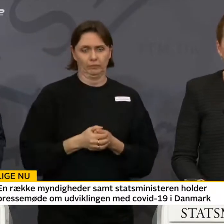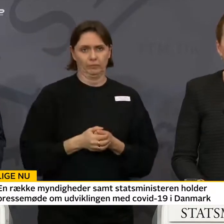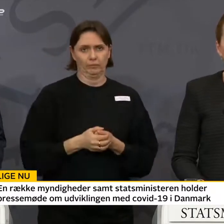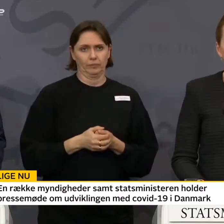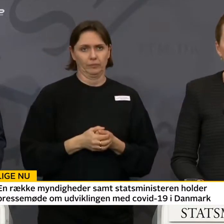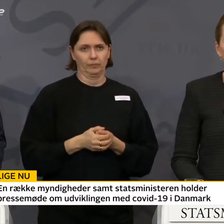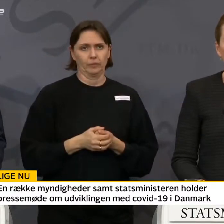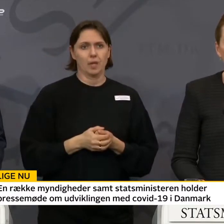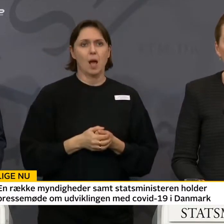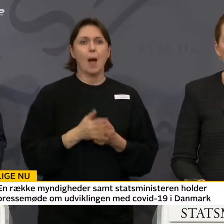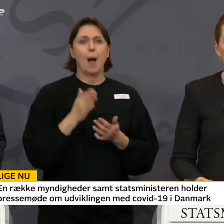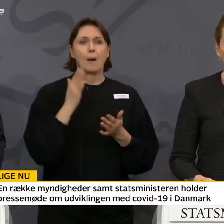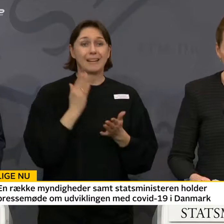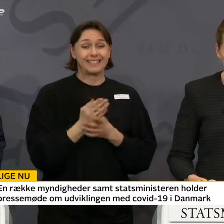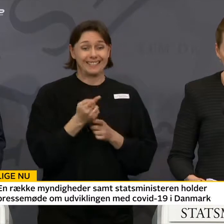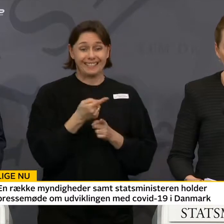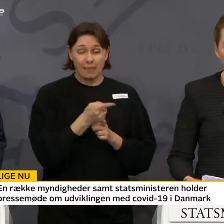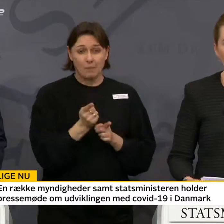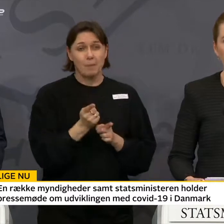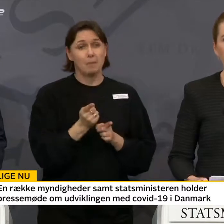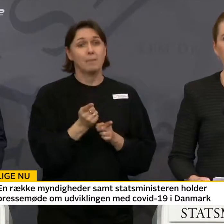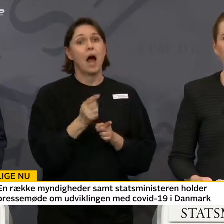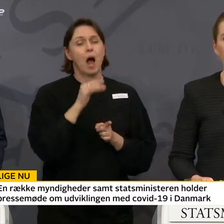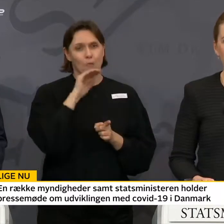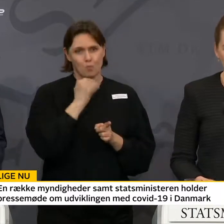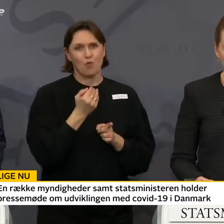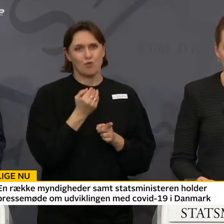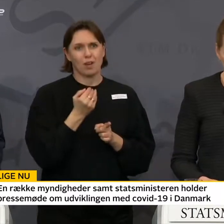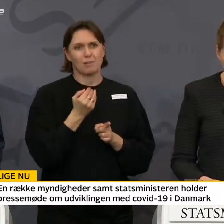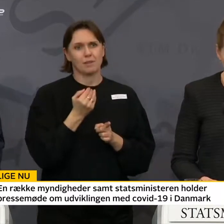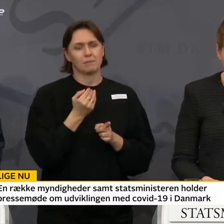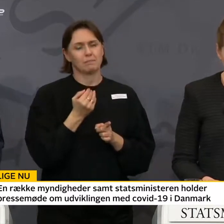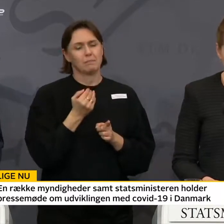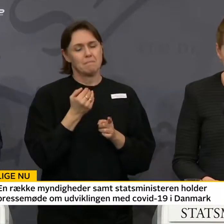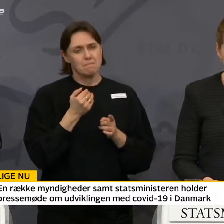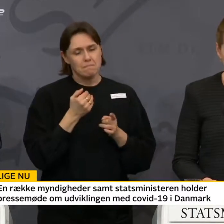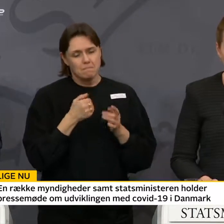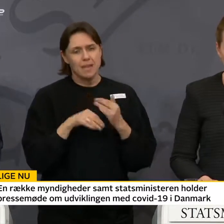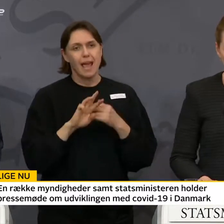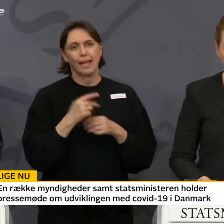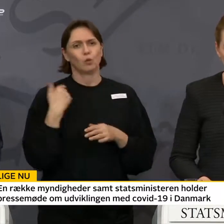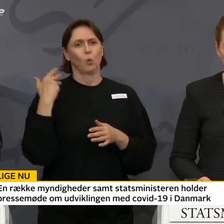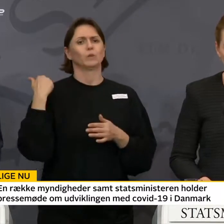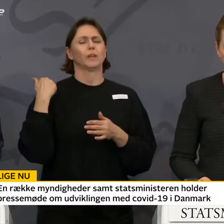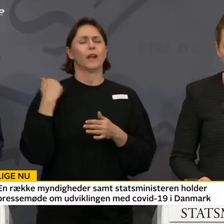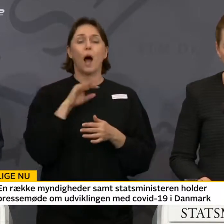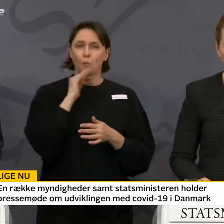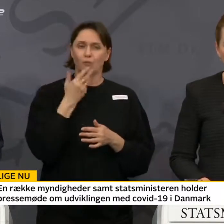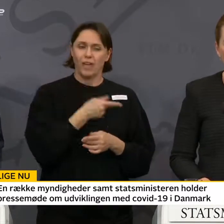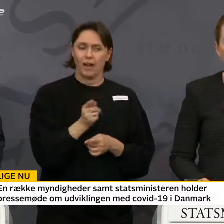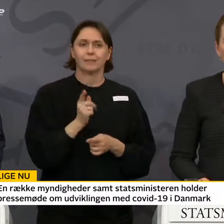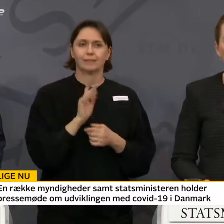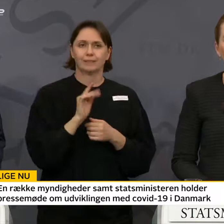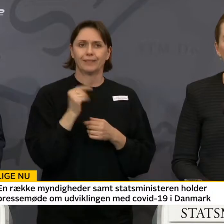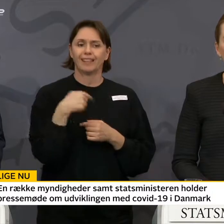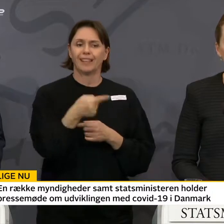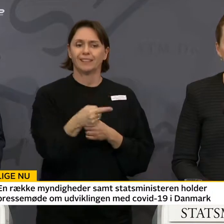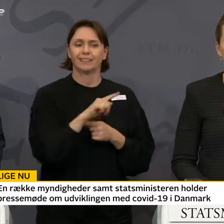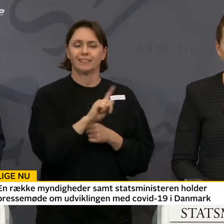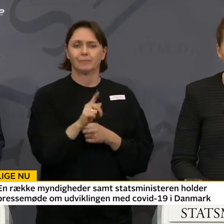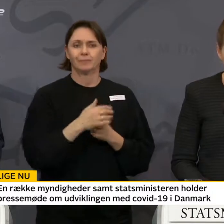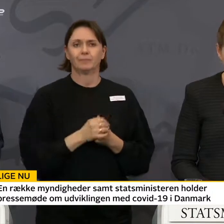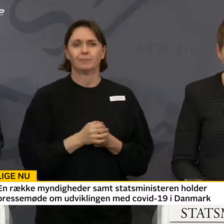Og lige præcis ja, har vi brug for mere end nogensinde i den kommende tid. Alle